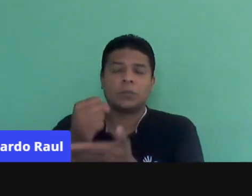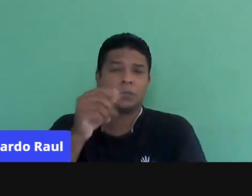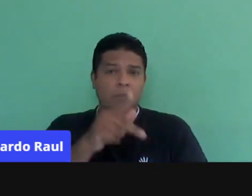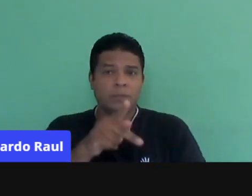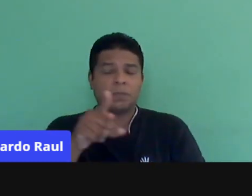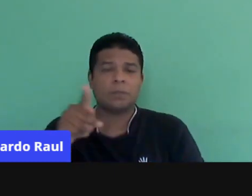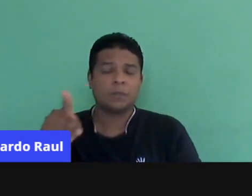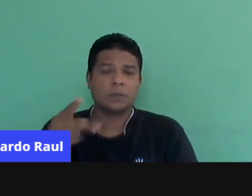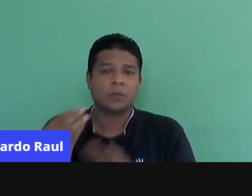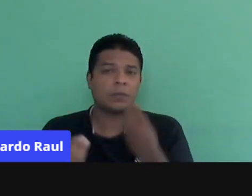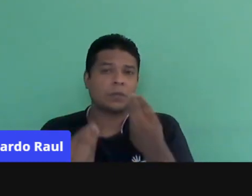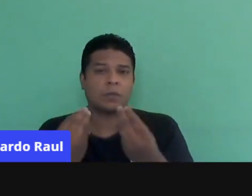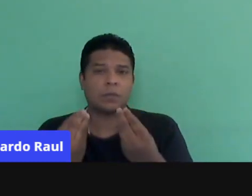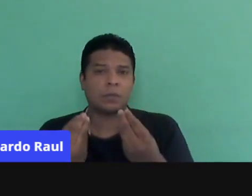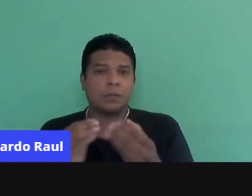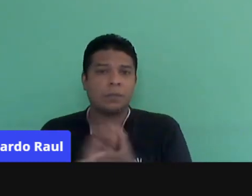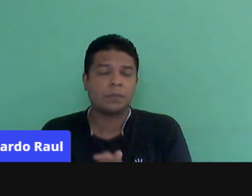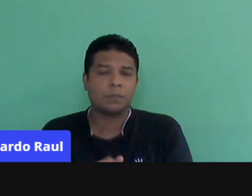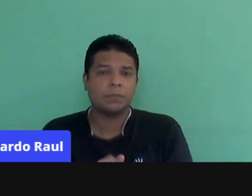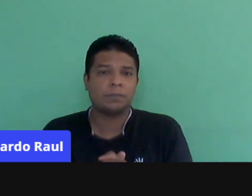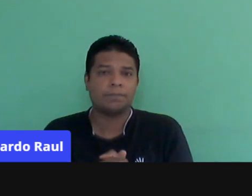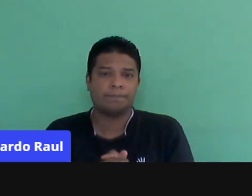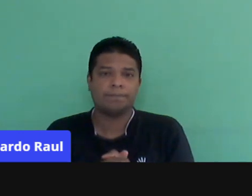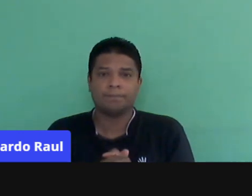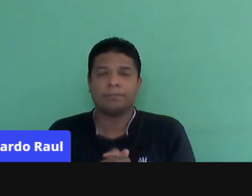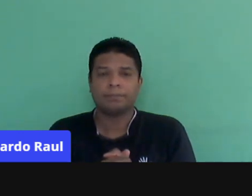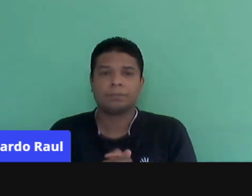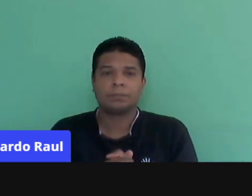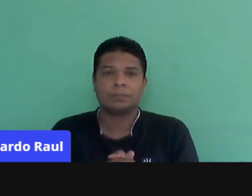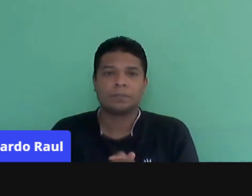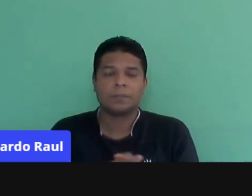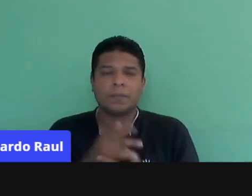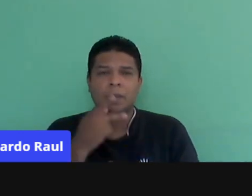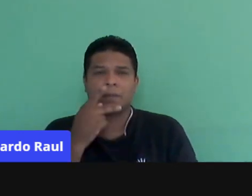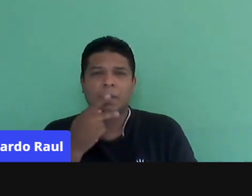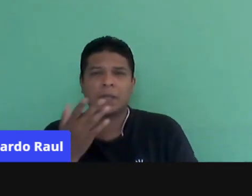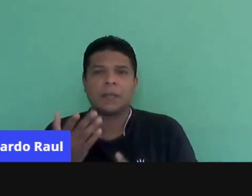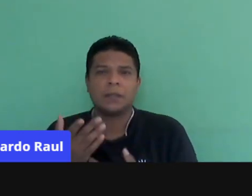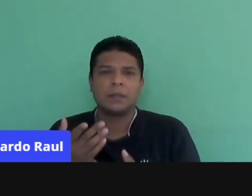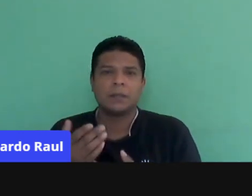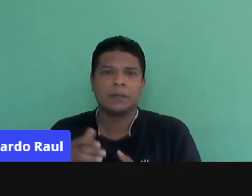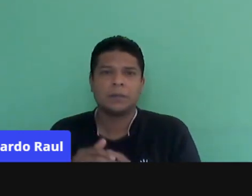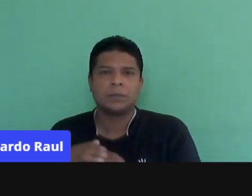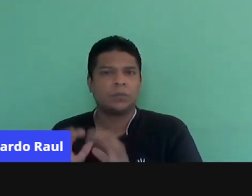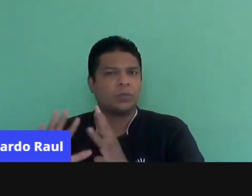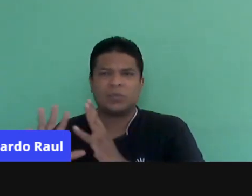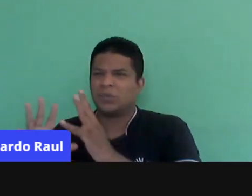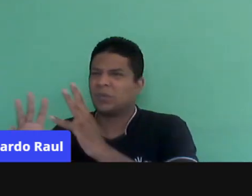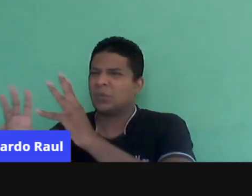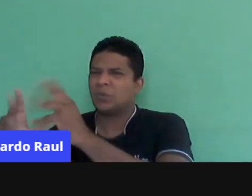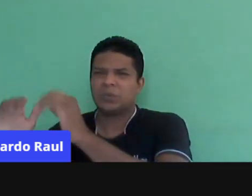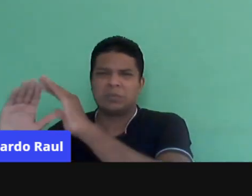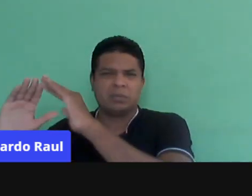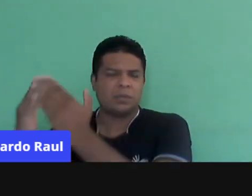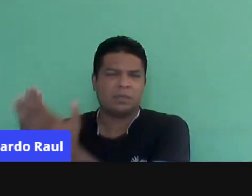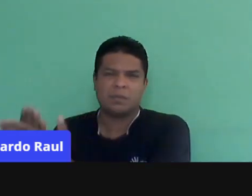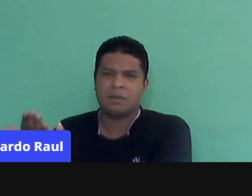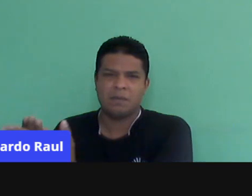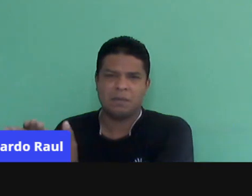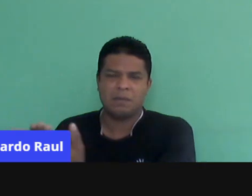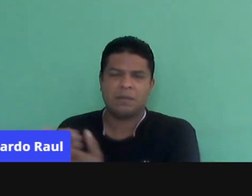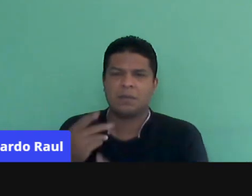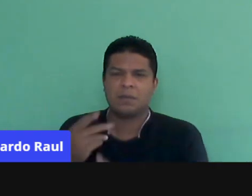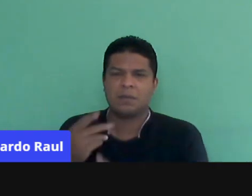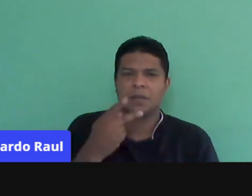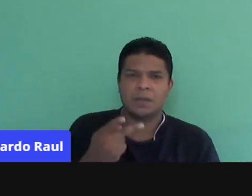esse momento remoto? De que forma tem sido? E a gente fala rede, a gente fala de todo mundo que está na rede. Nós